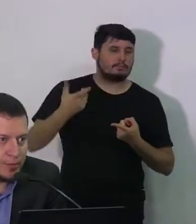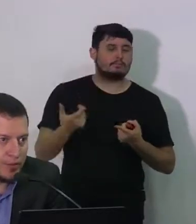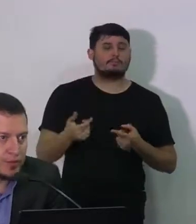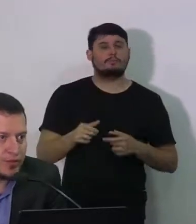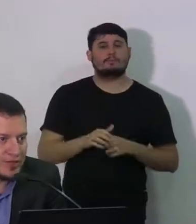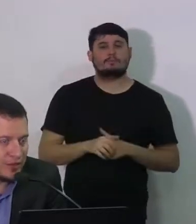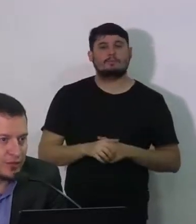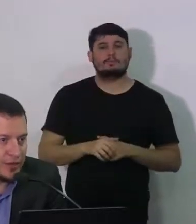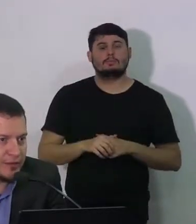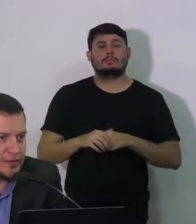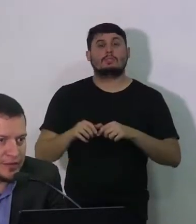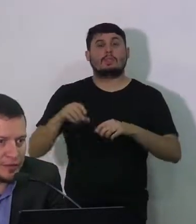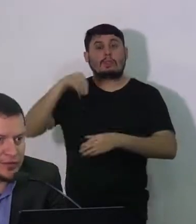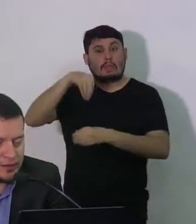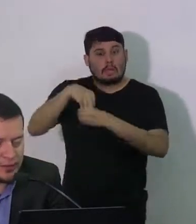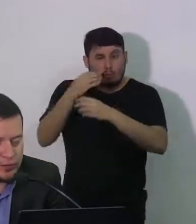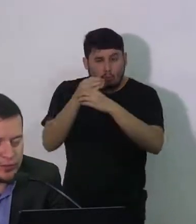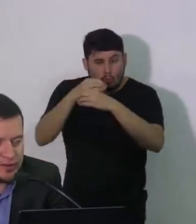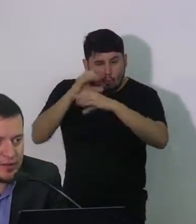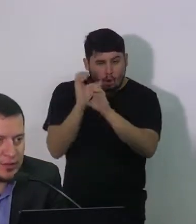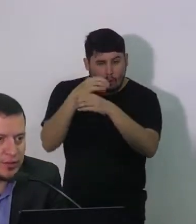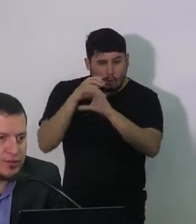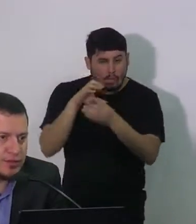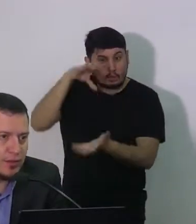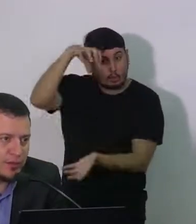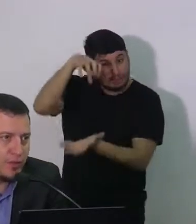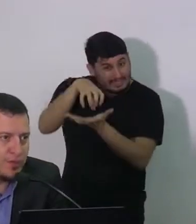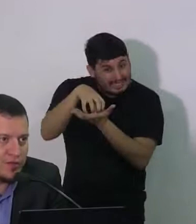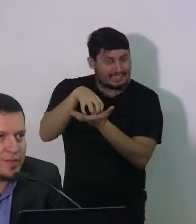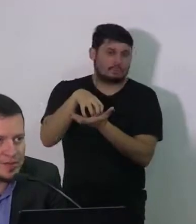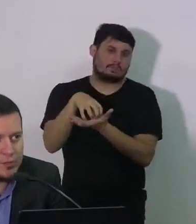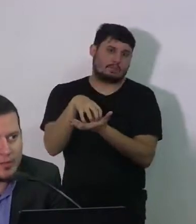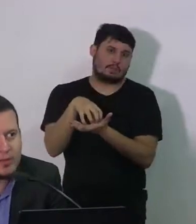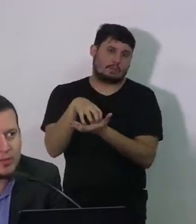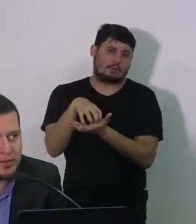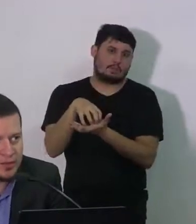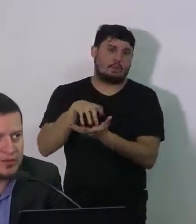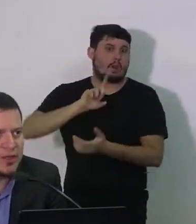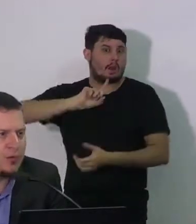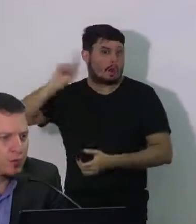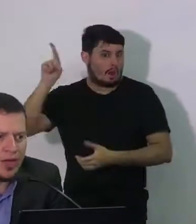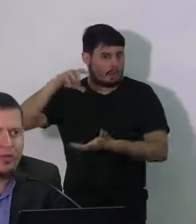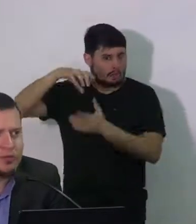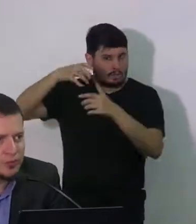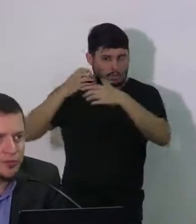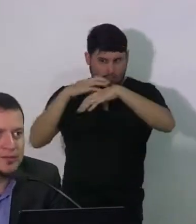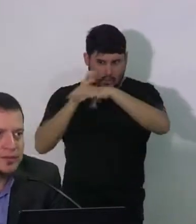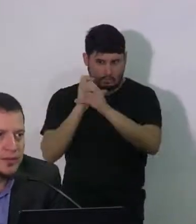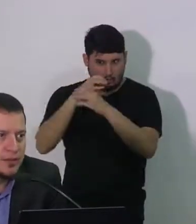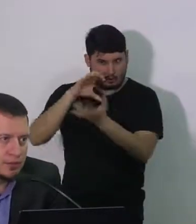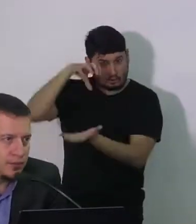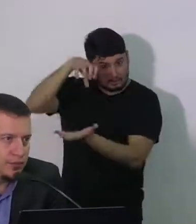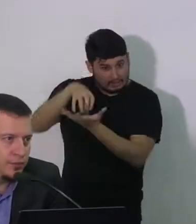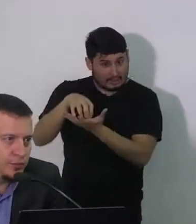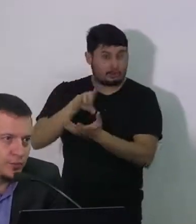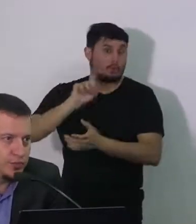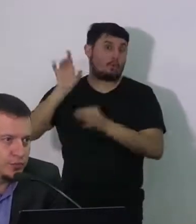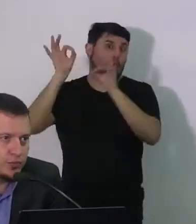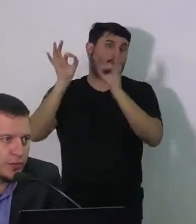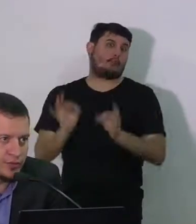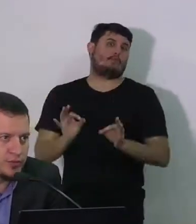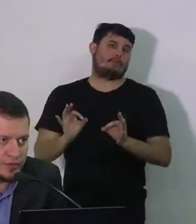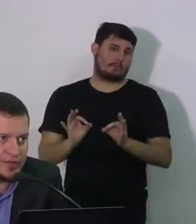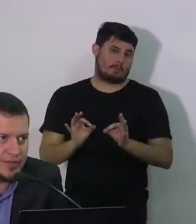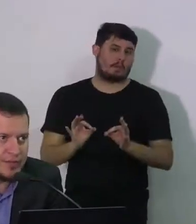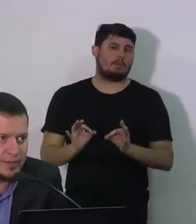no laboratório central foi utilizado no laboratório central e houve confirmação por parte do laboratório central com laudo e tudo mais. Então o